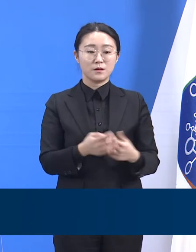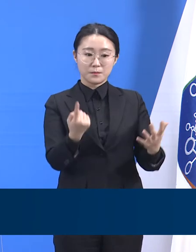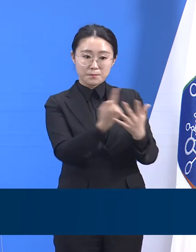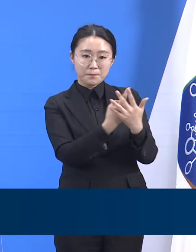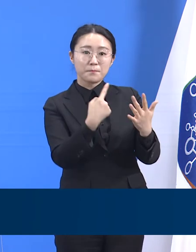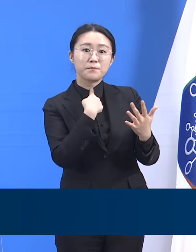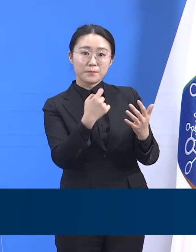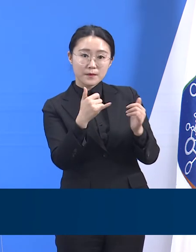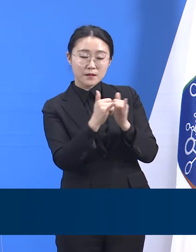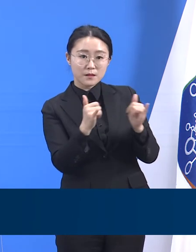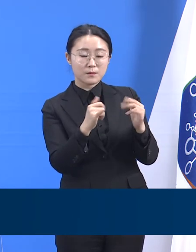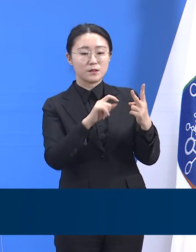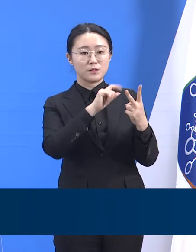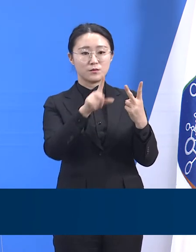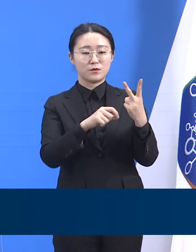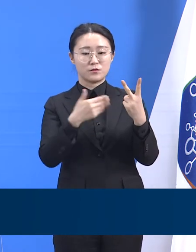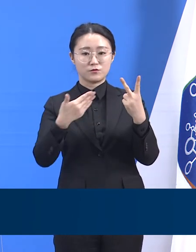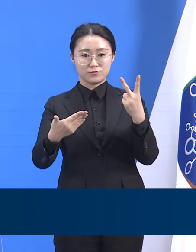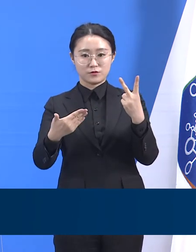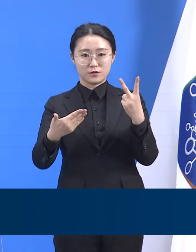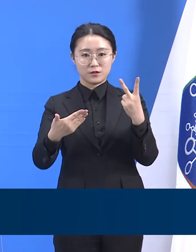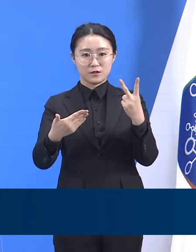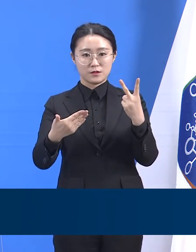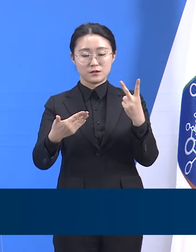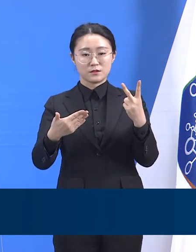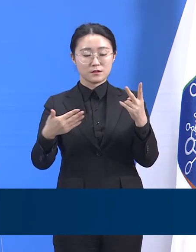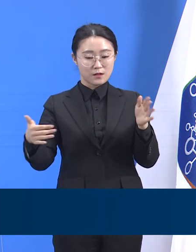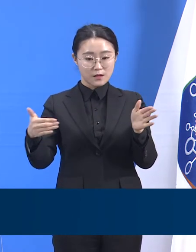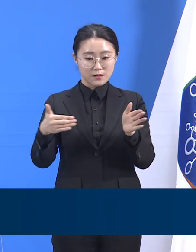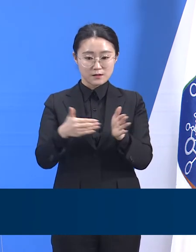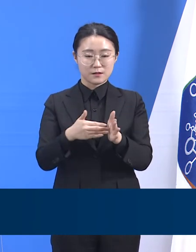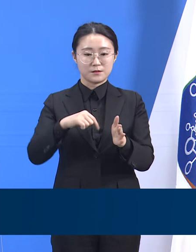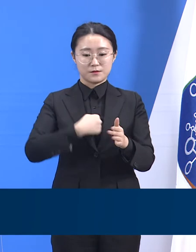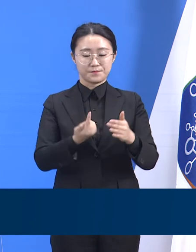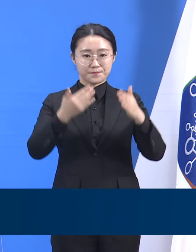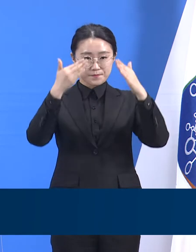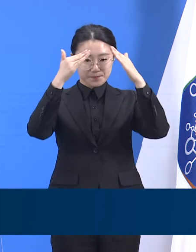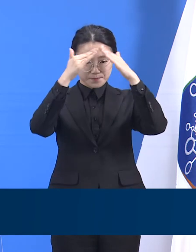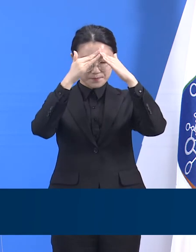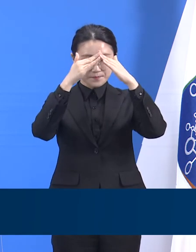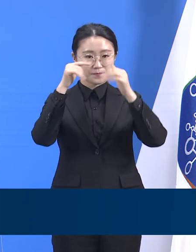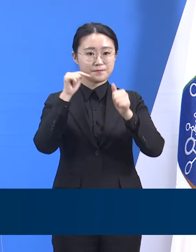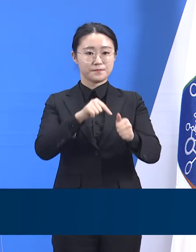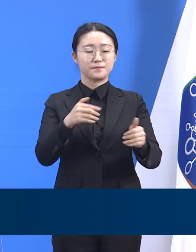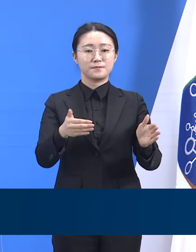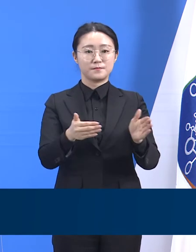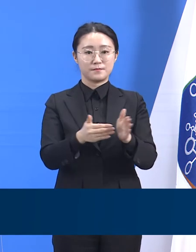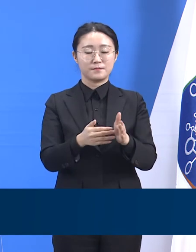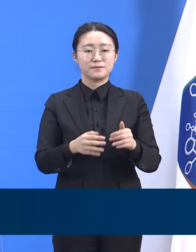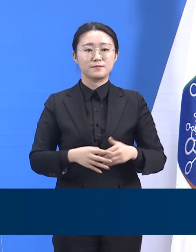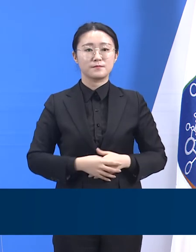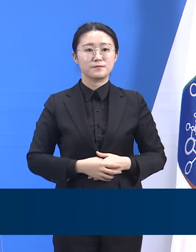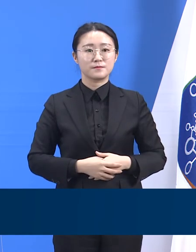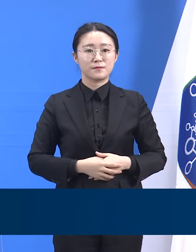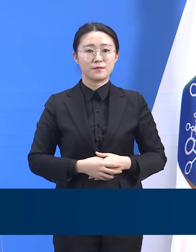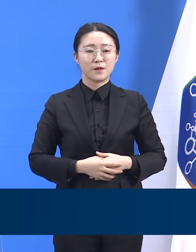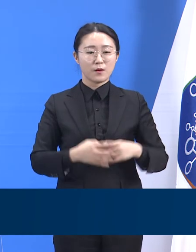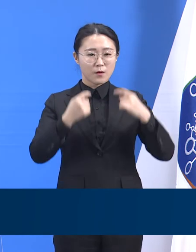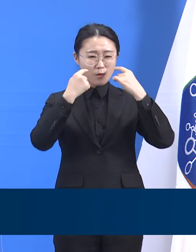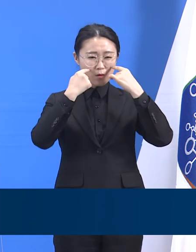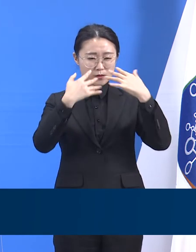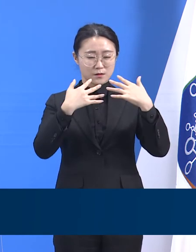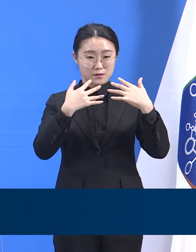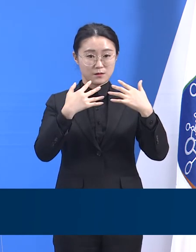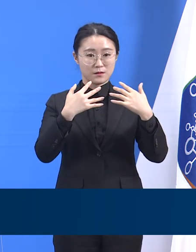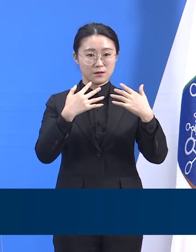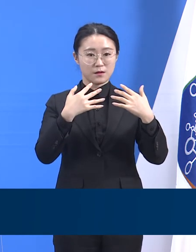2월 9일까지 자가격리 조치하였습니다. 추가 접촉자 및 정확한 감염 경로를 확인하기 위한